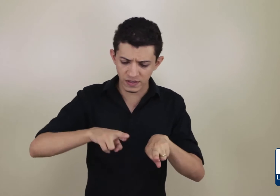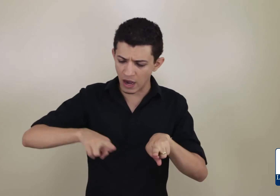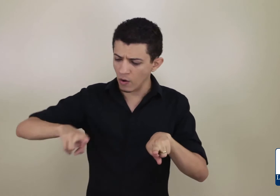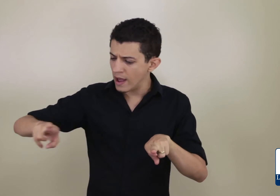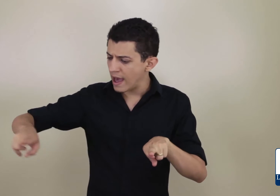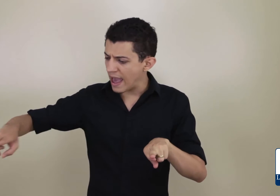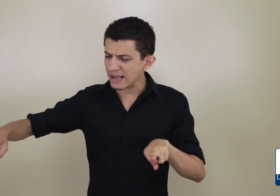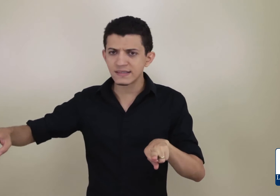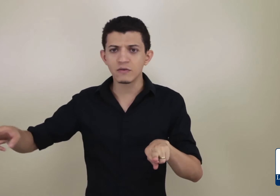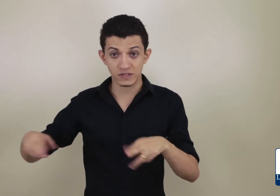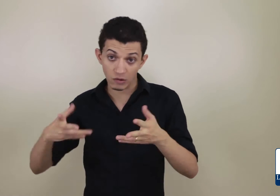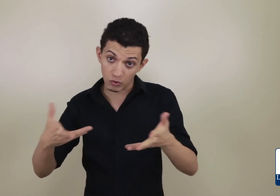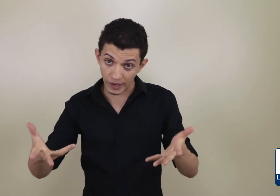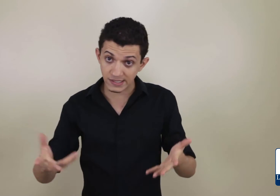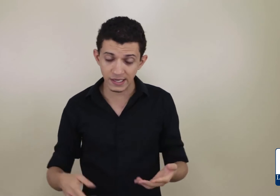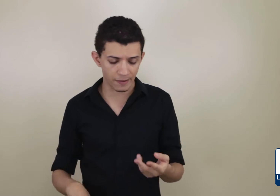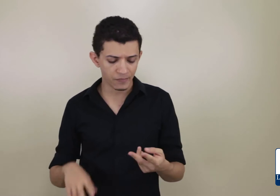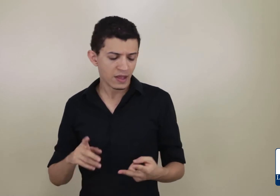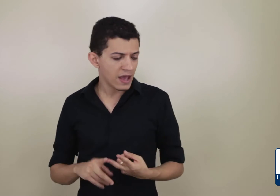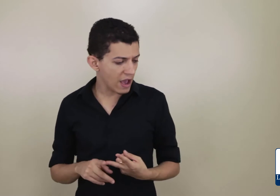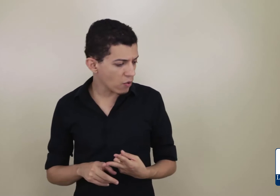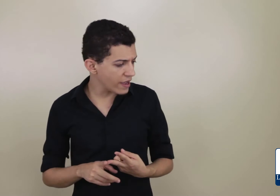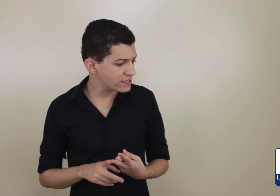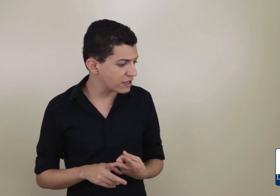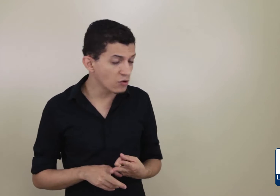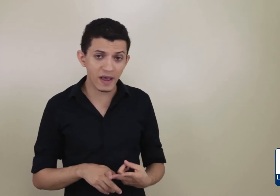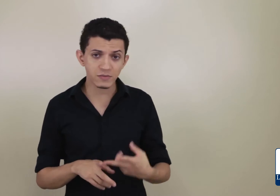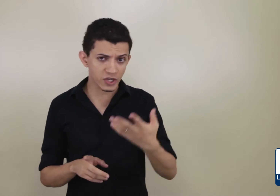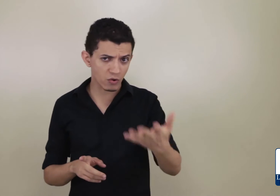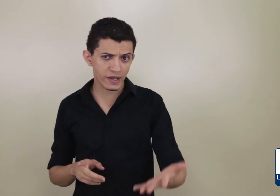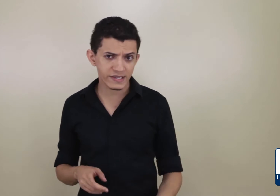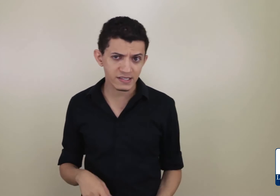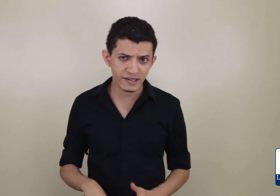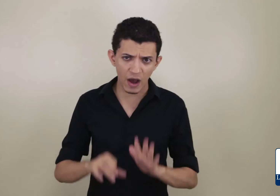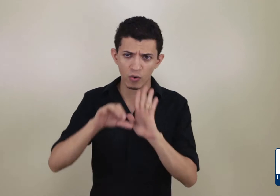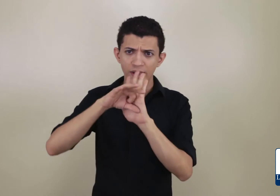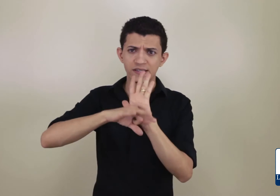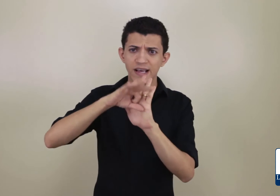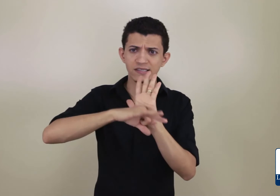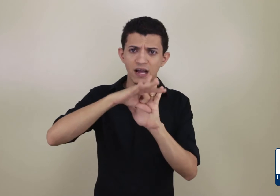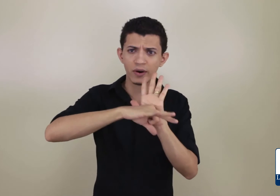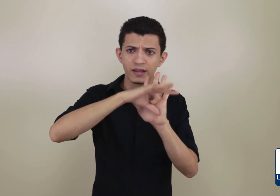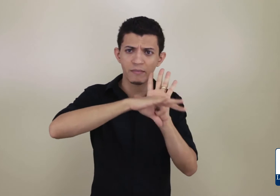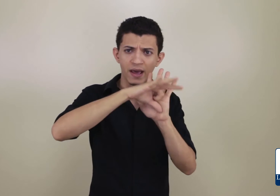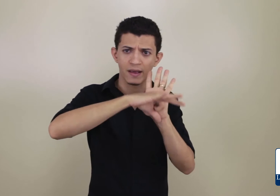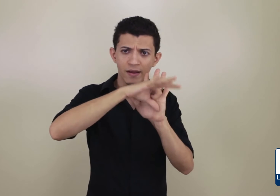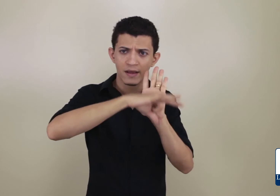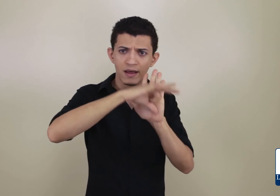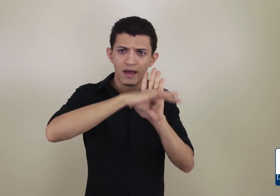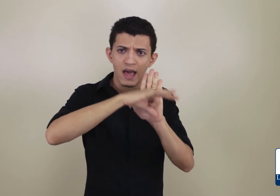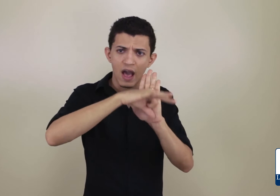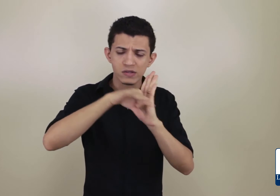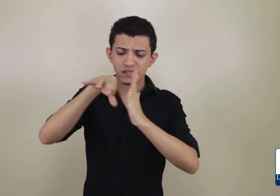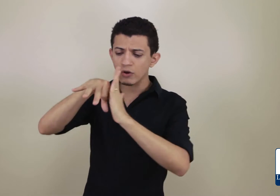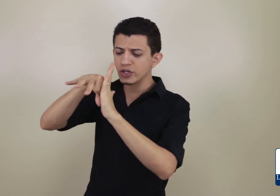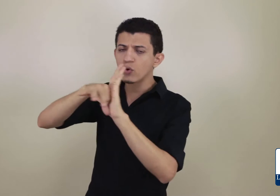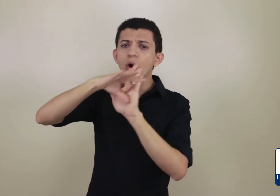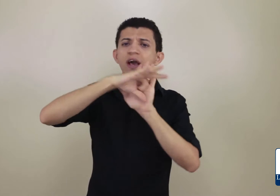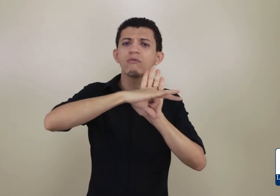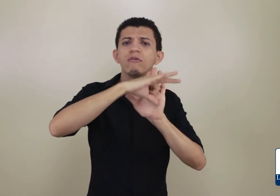sinal é assim, o sinal que eu conheci. No mesmo dia que eu conheci esse sinal, eu conheci esse sinal aqui também. É o sinal de currículo